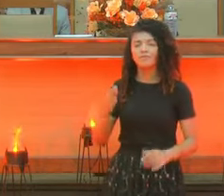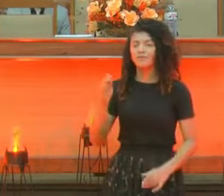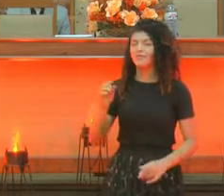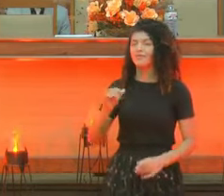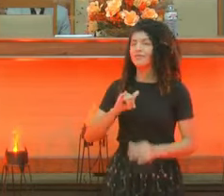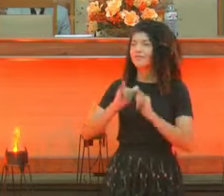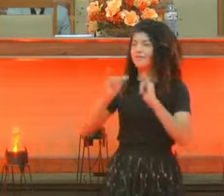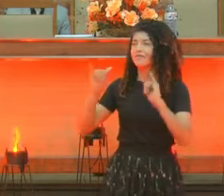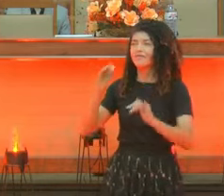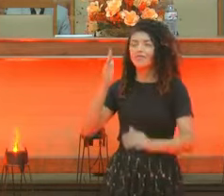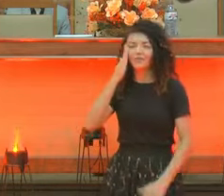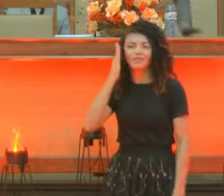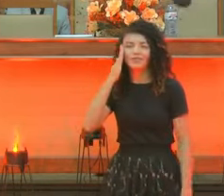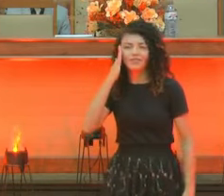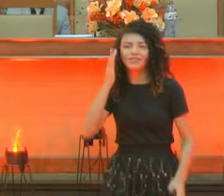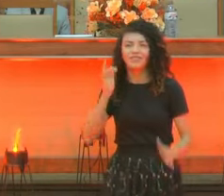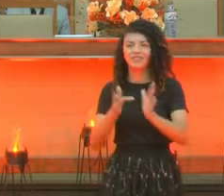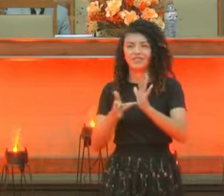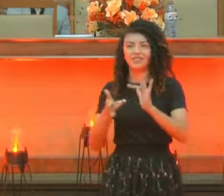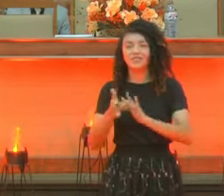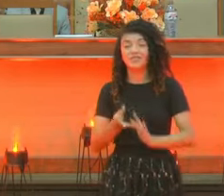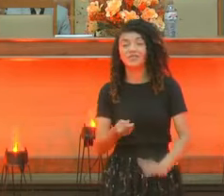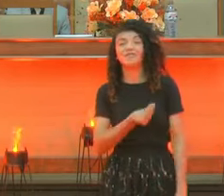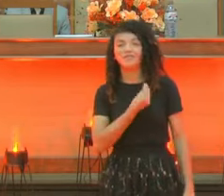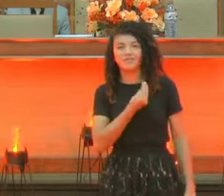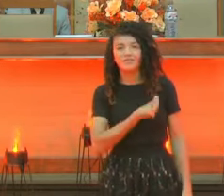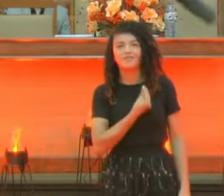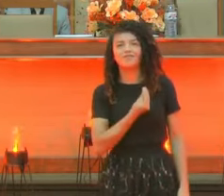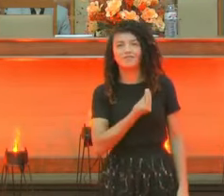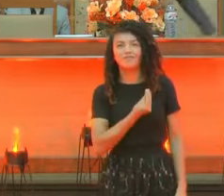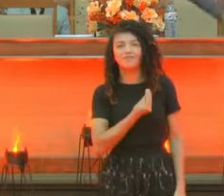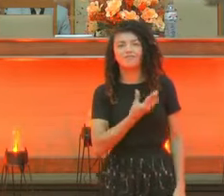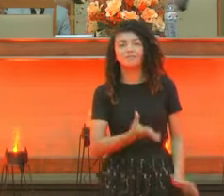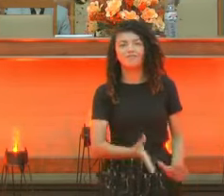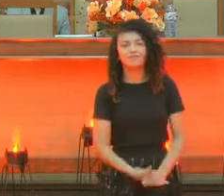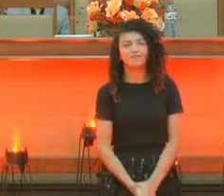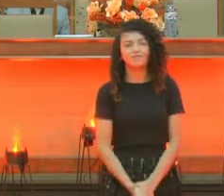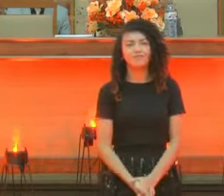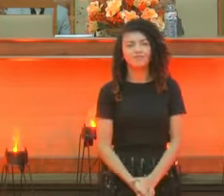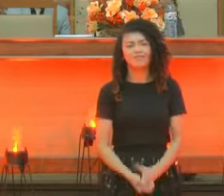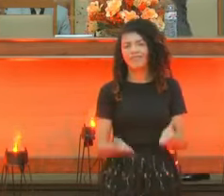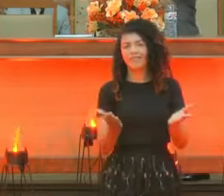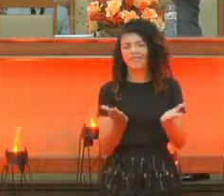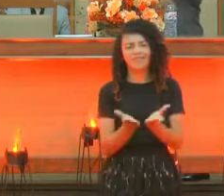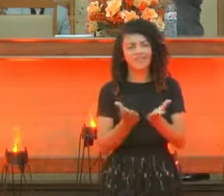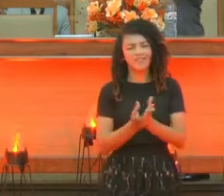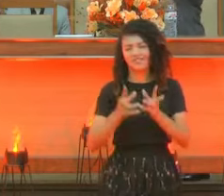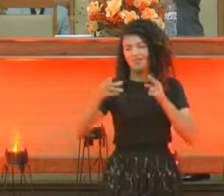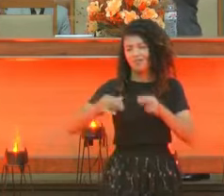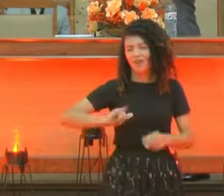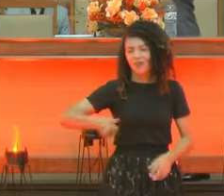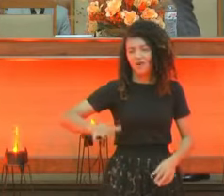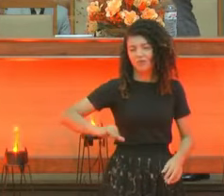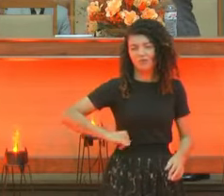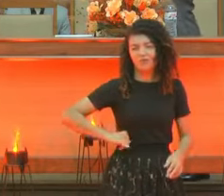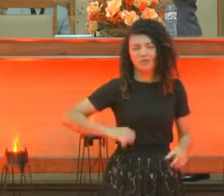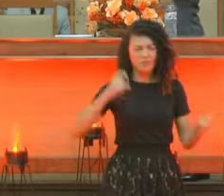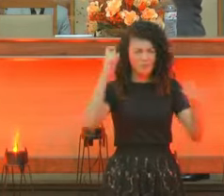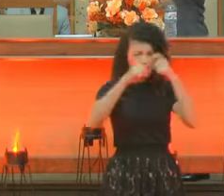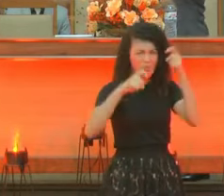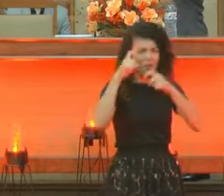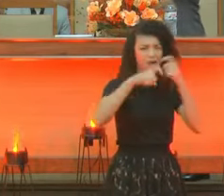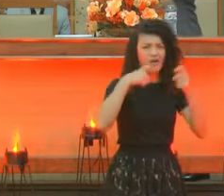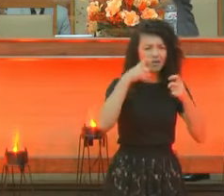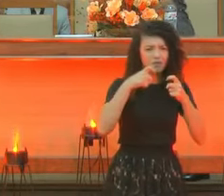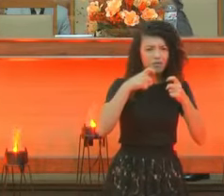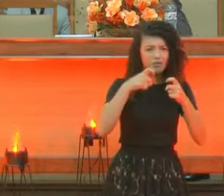Redentor. É assim. Assim que é crença. Olha, irmão. Crente desse rei. Está aí. Ele não anda atrás desesperado. De corrente.